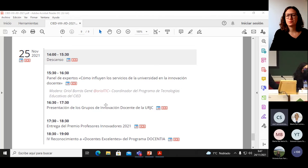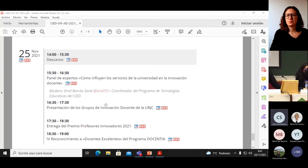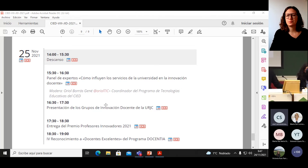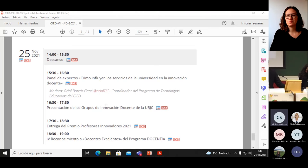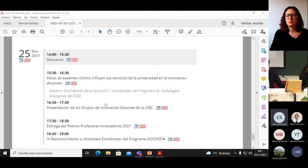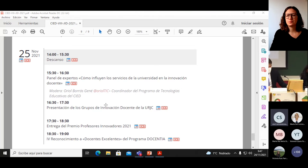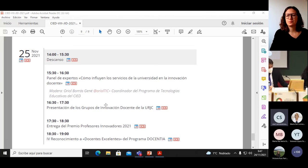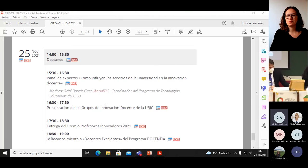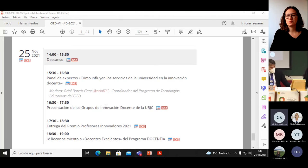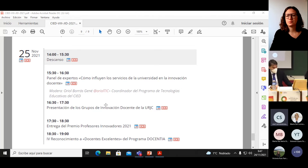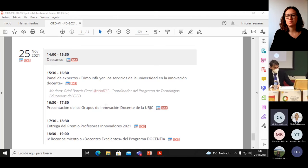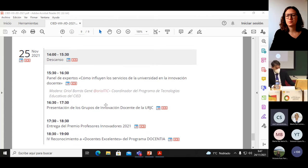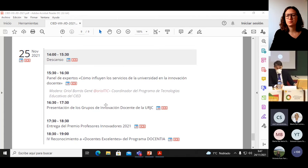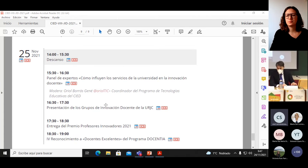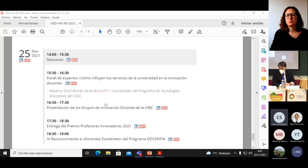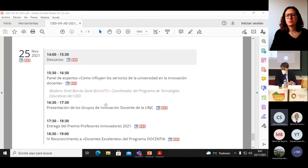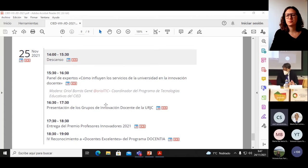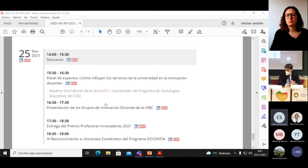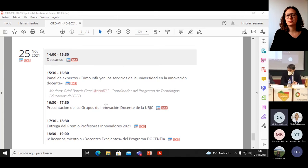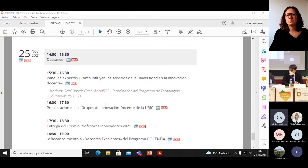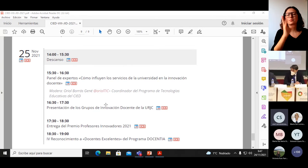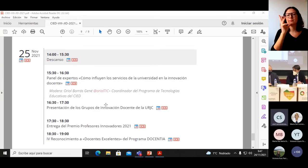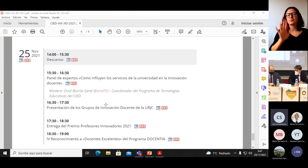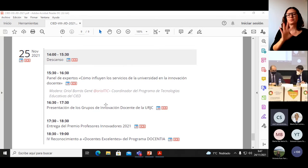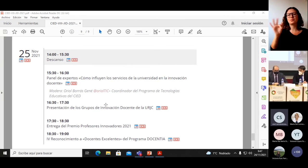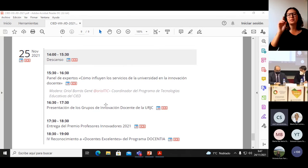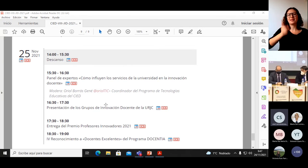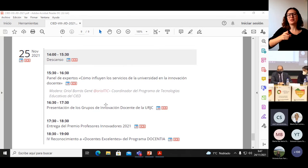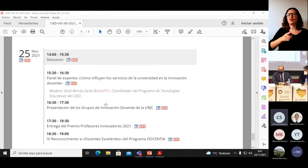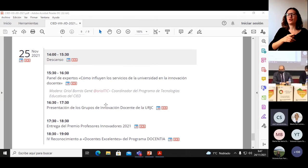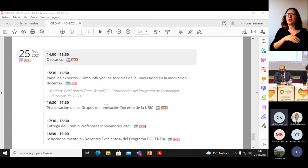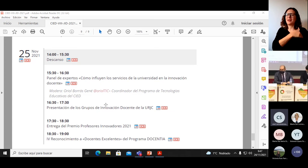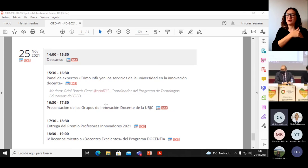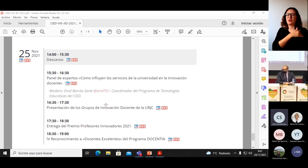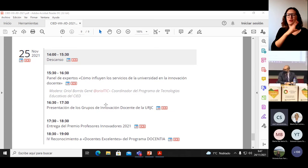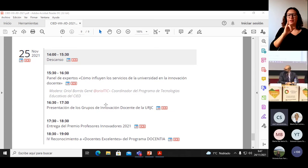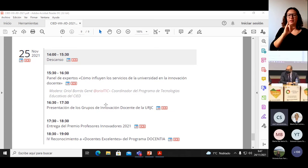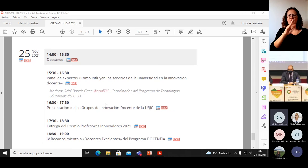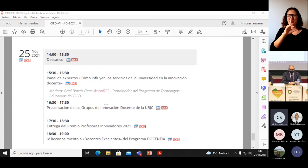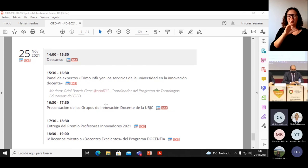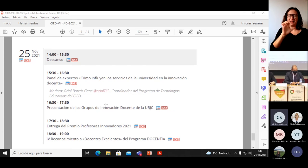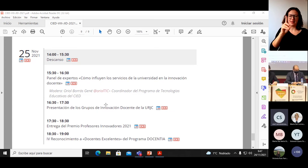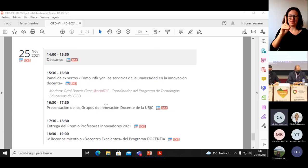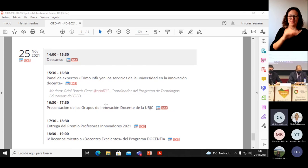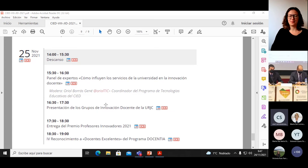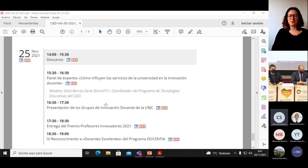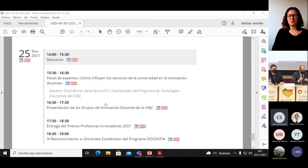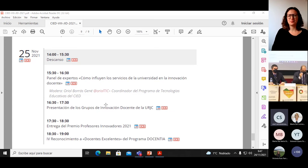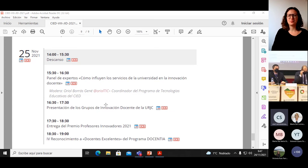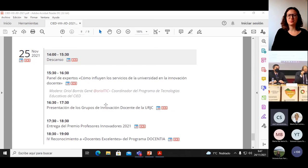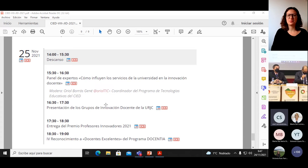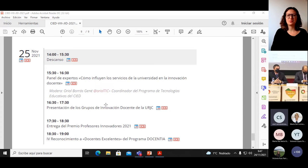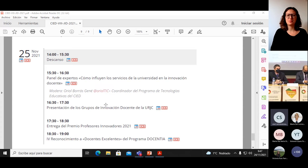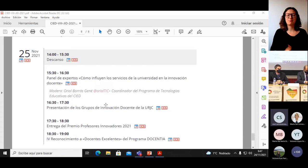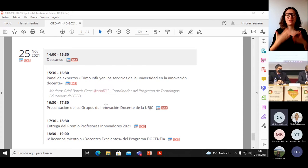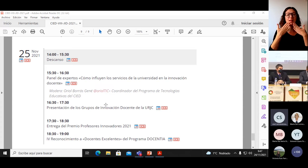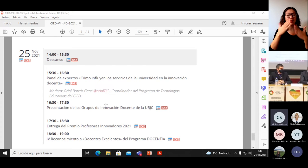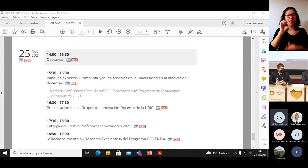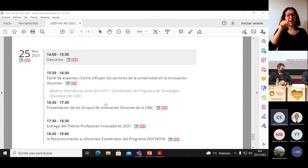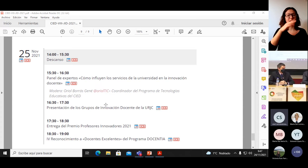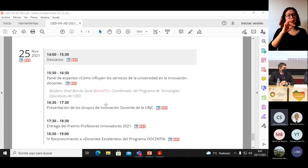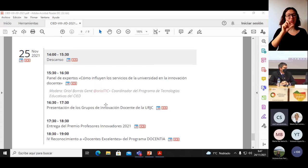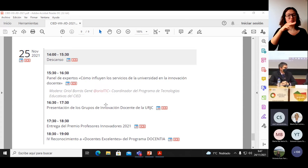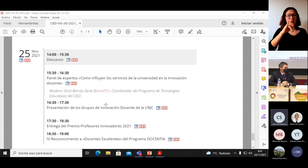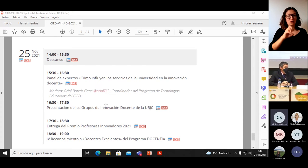Gracias, Antonio. Tiene la palabra el director académico del CIER, César Cáceres-Taladez. Gracias, Antonio. Y